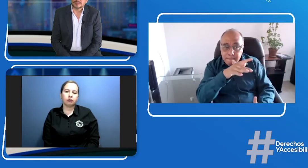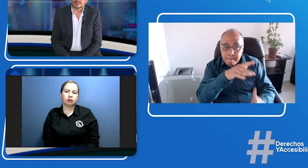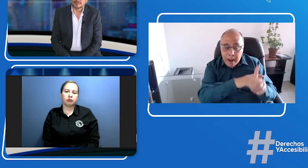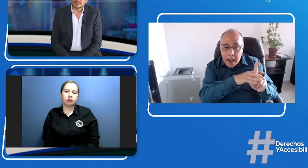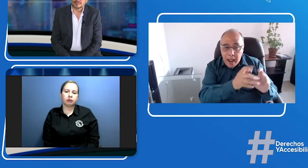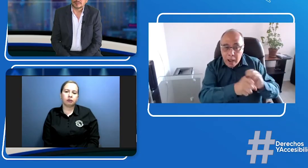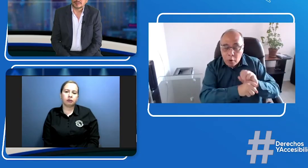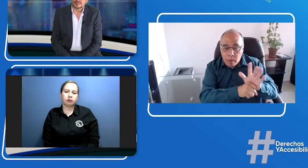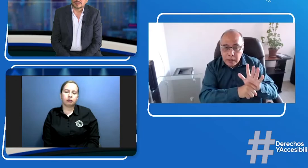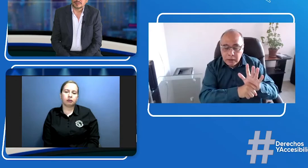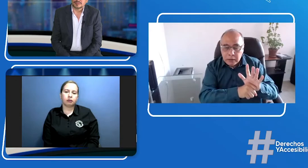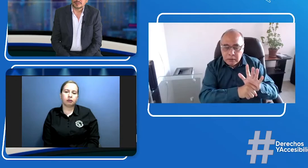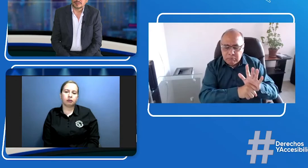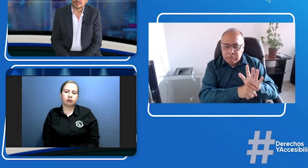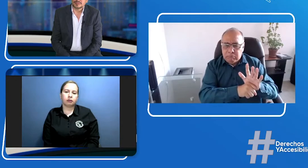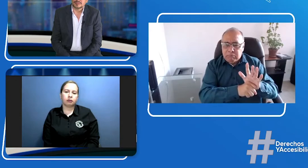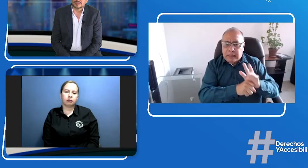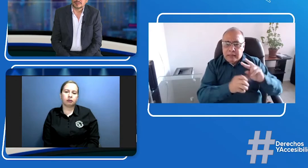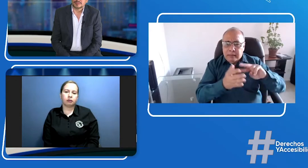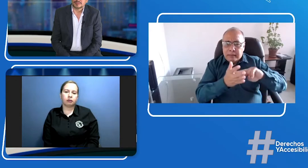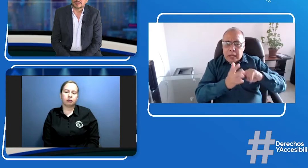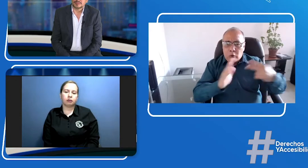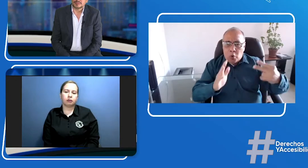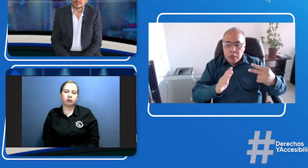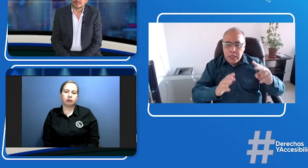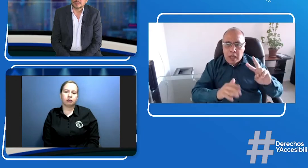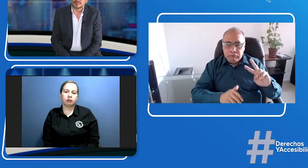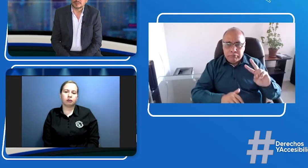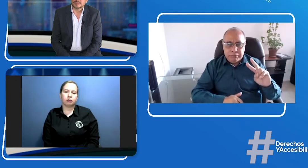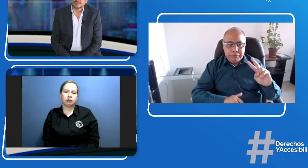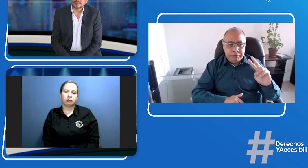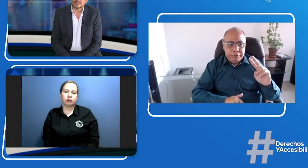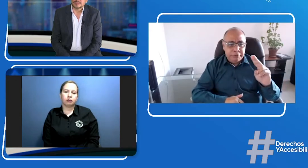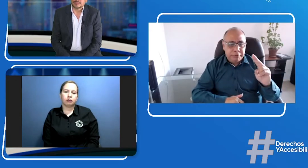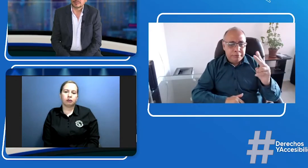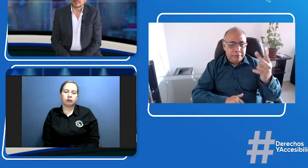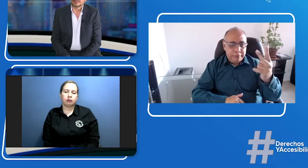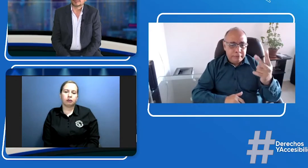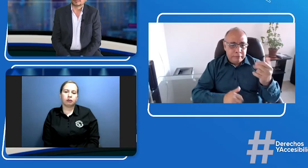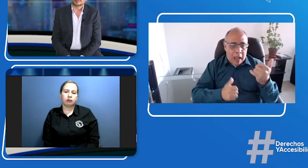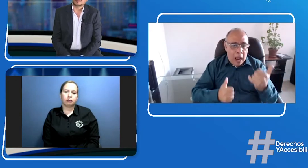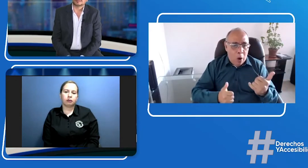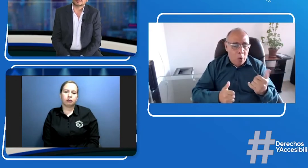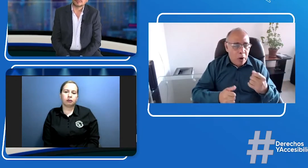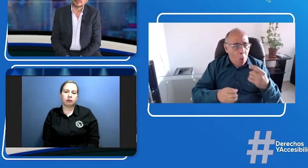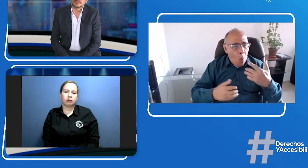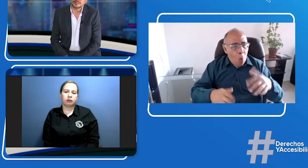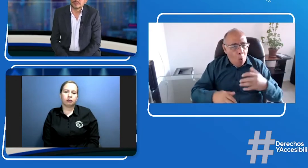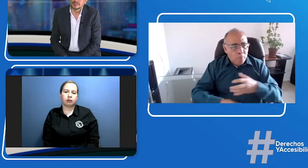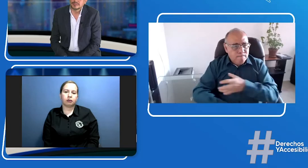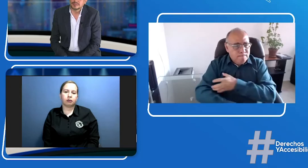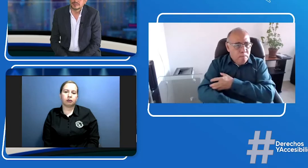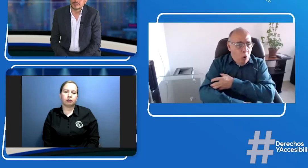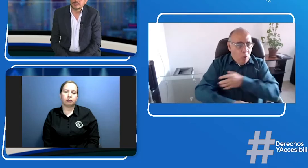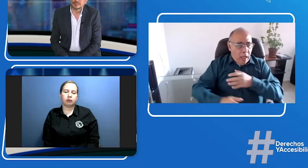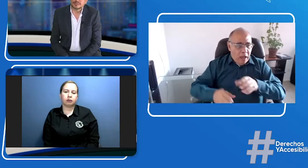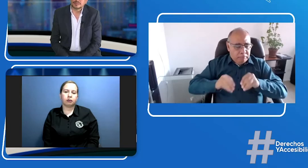que hablamos mucho también de lo surgido durante la contingencia generada por la COVID sin embargo hay una gran